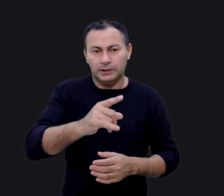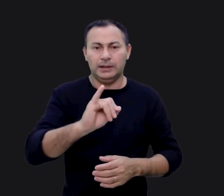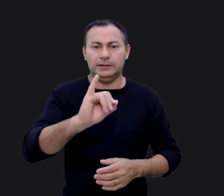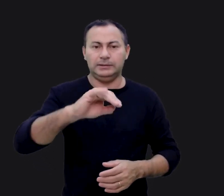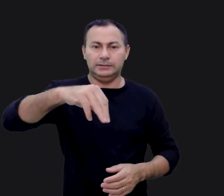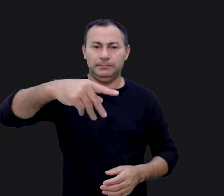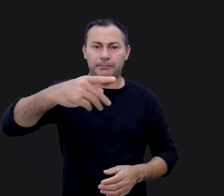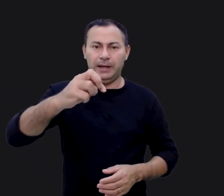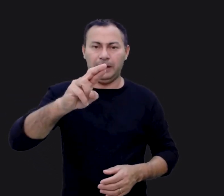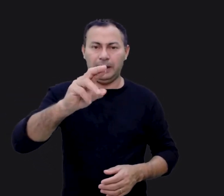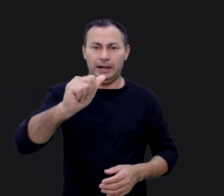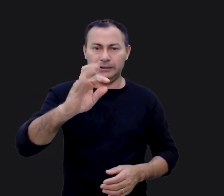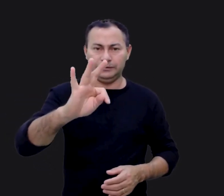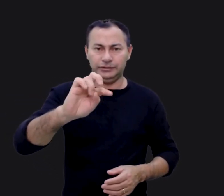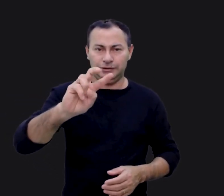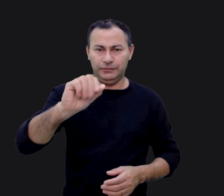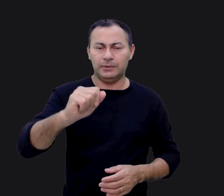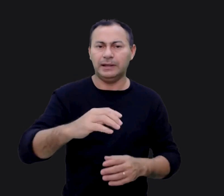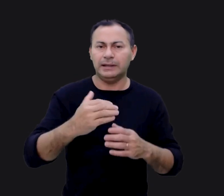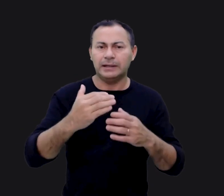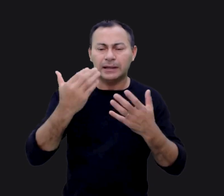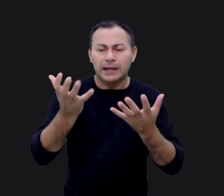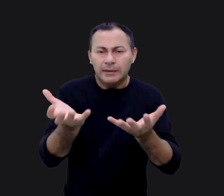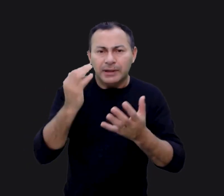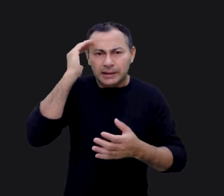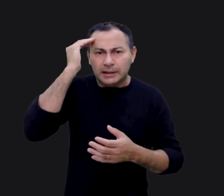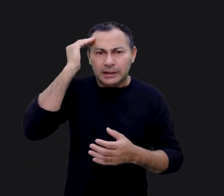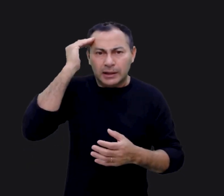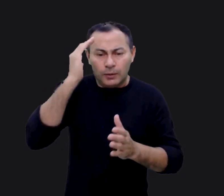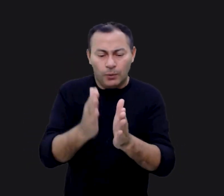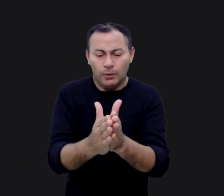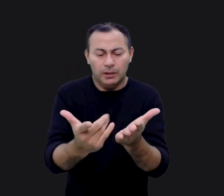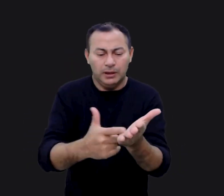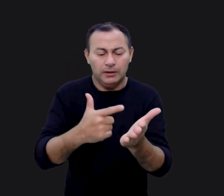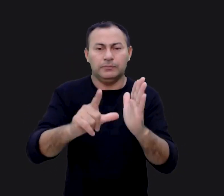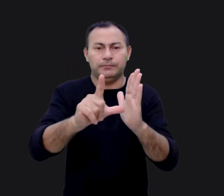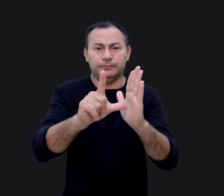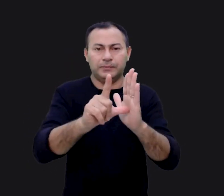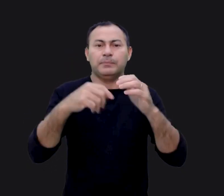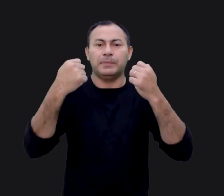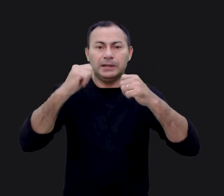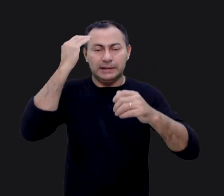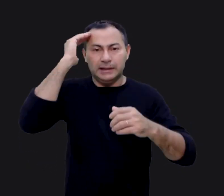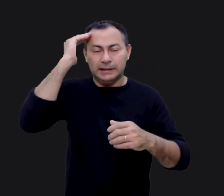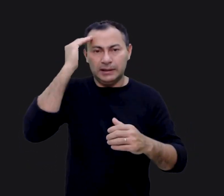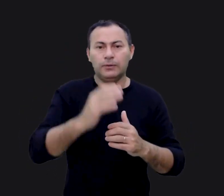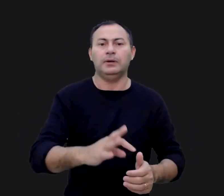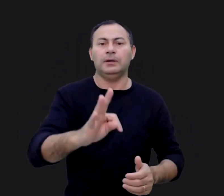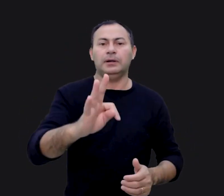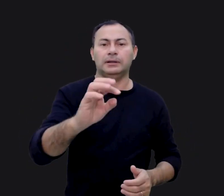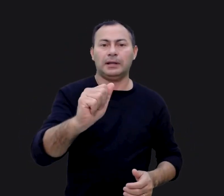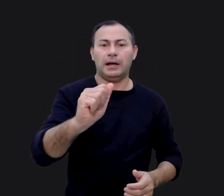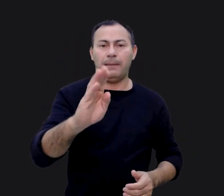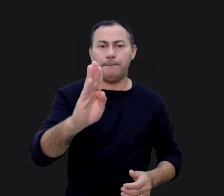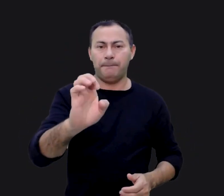imperativa. Se esperamos entender Levítico, então temos que entender o tabernáculo, temos que entender essa